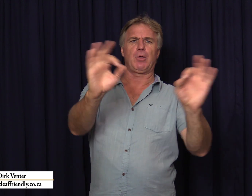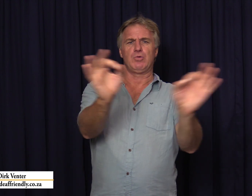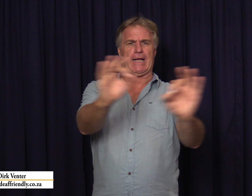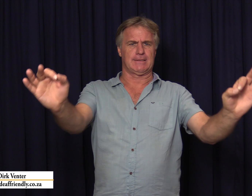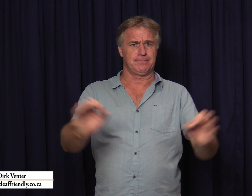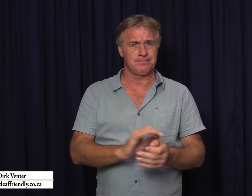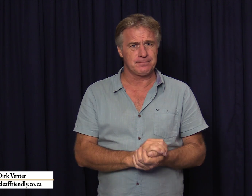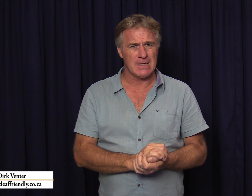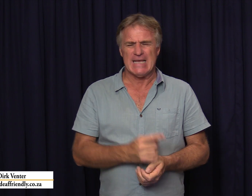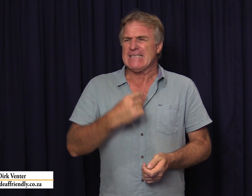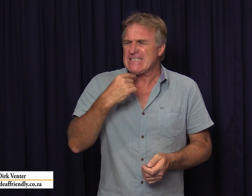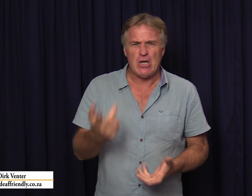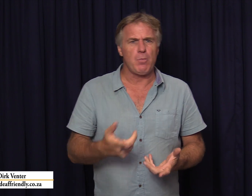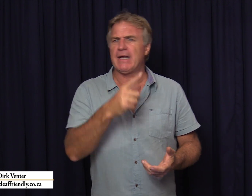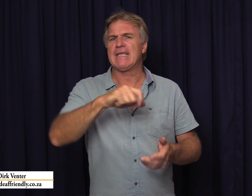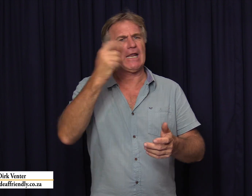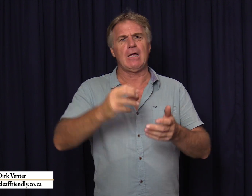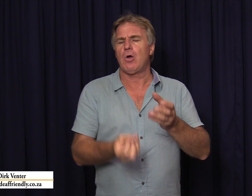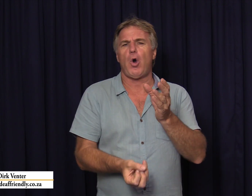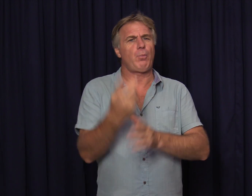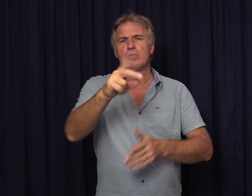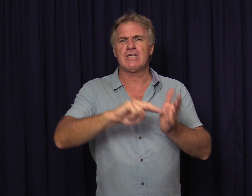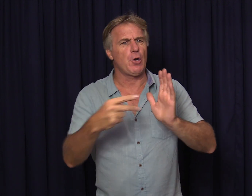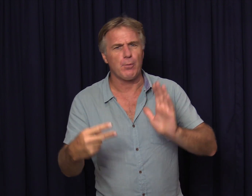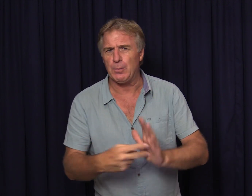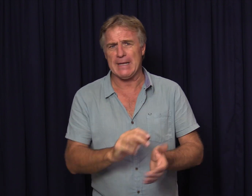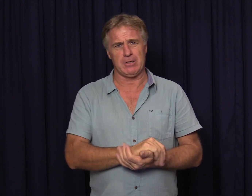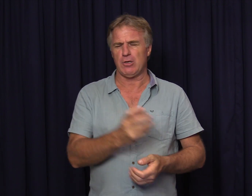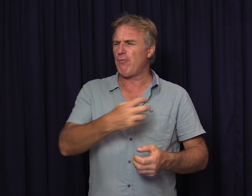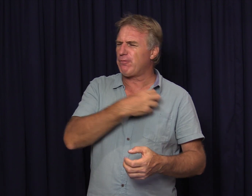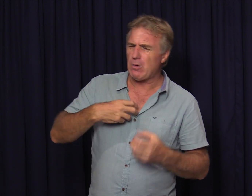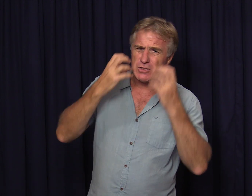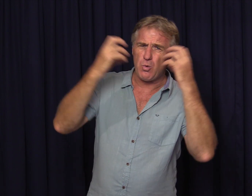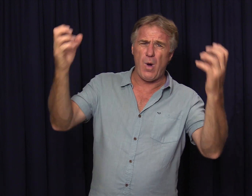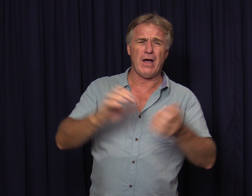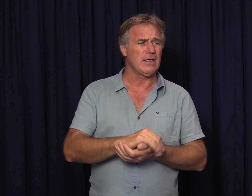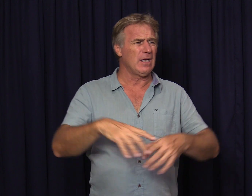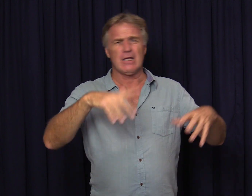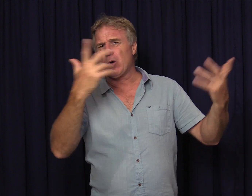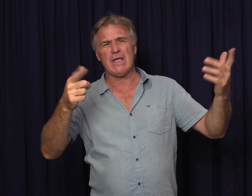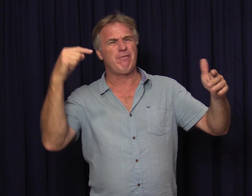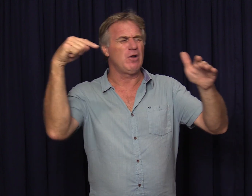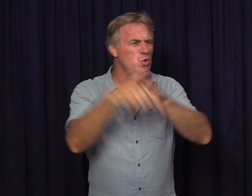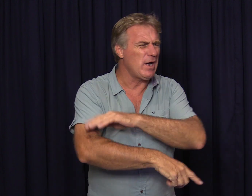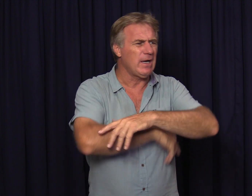jou niks sê nou maar die heren oplos nie jou probleem nie jou vrou is kwaad jou jy verloor